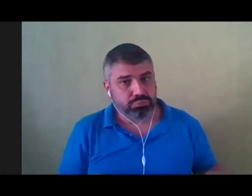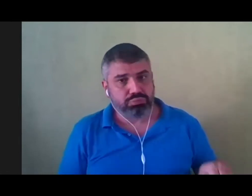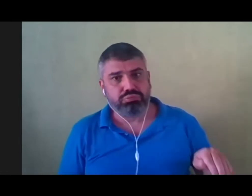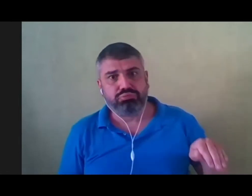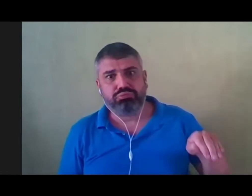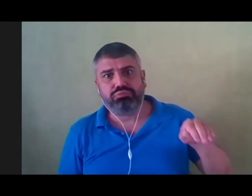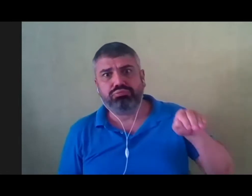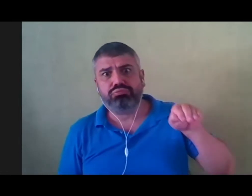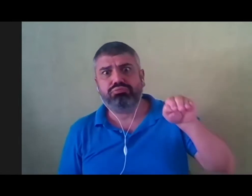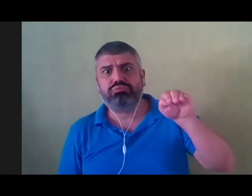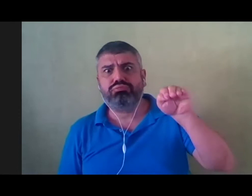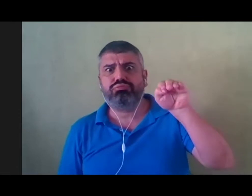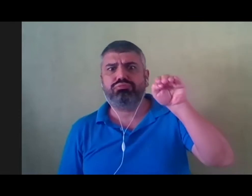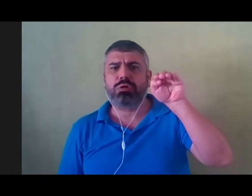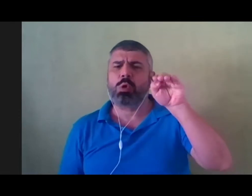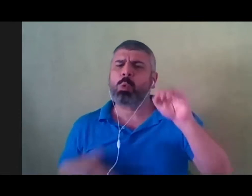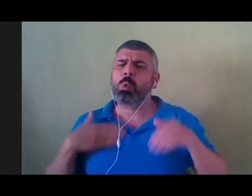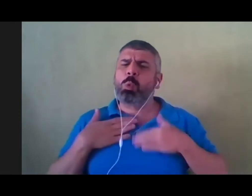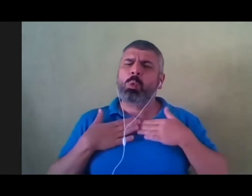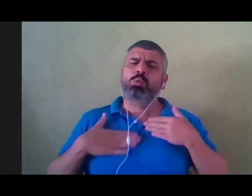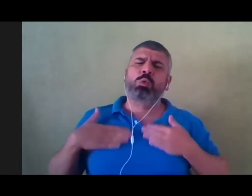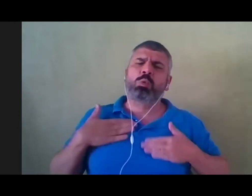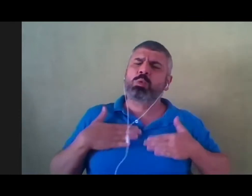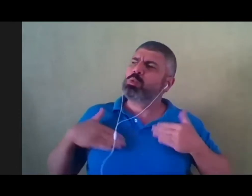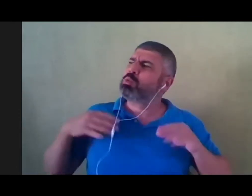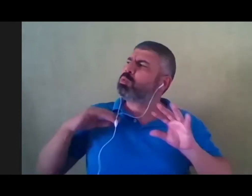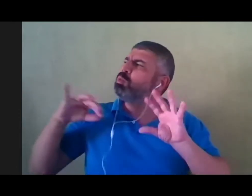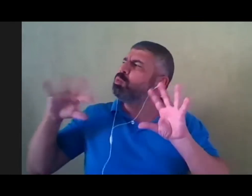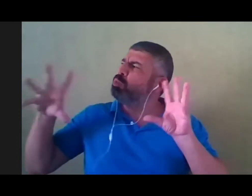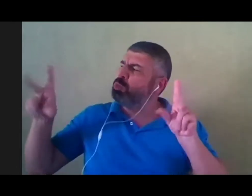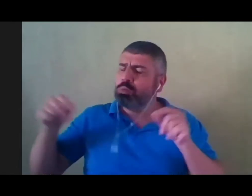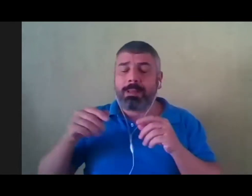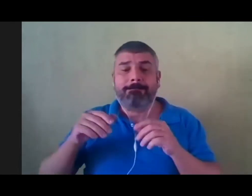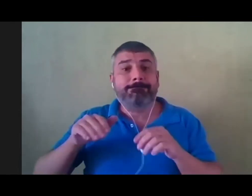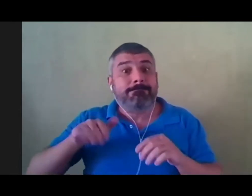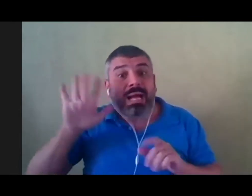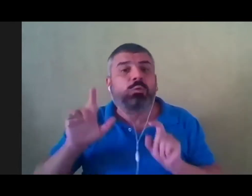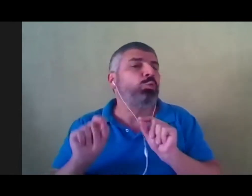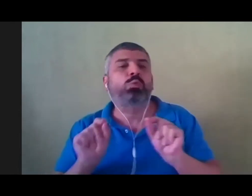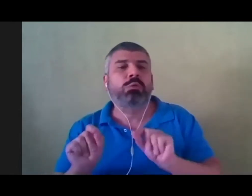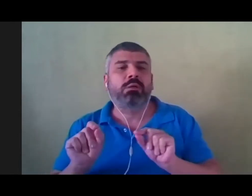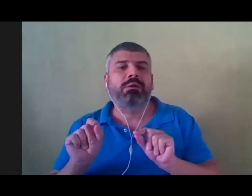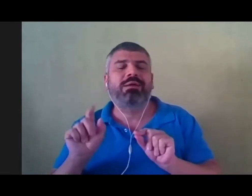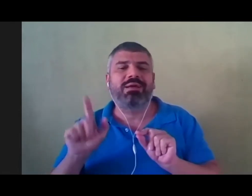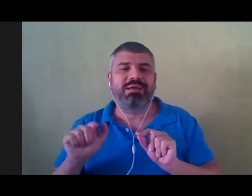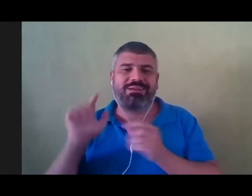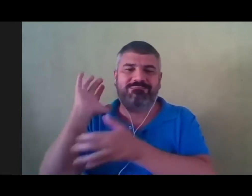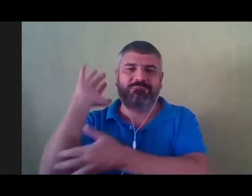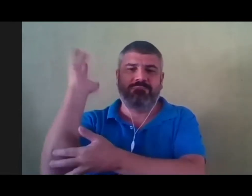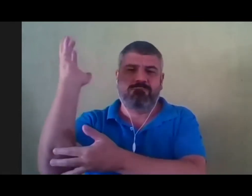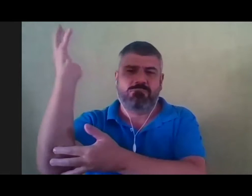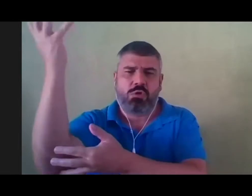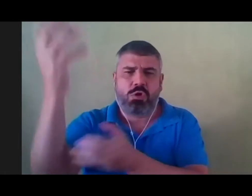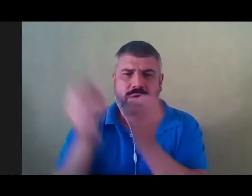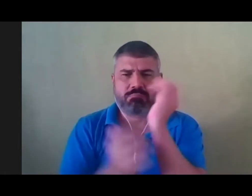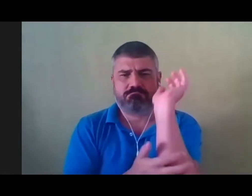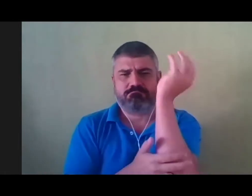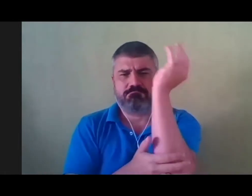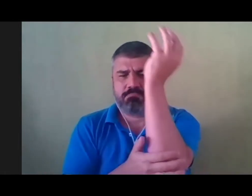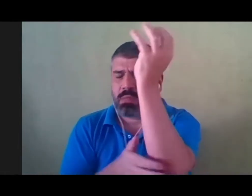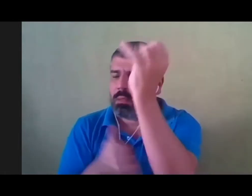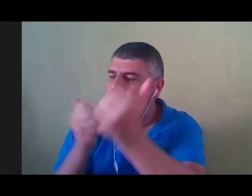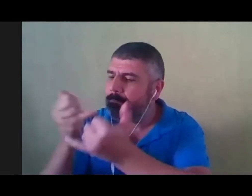coisas. Mas o que ela mais gostava, o que ela mais gostava mesmo, era de ir para a floresta e brincar com os